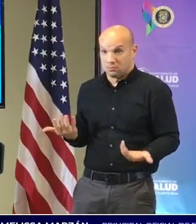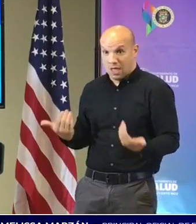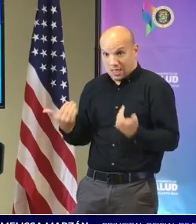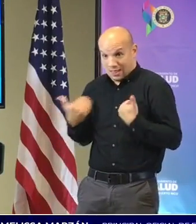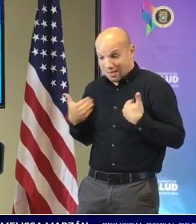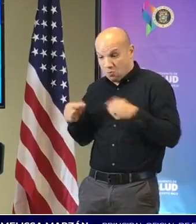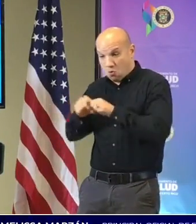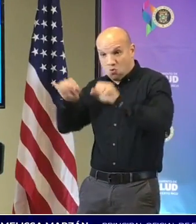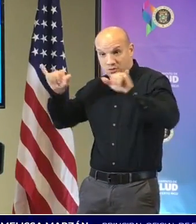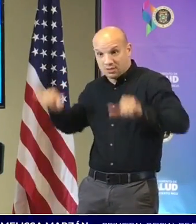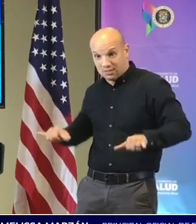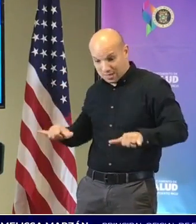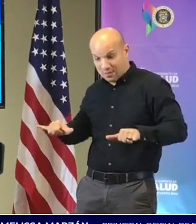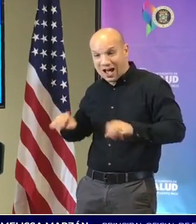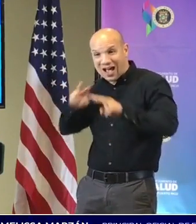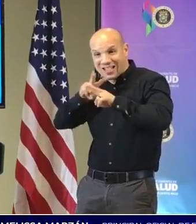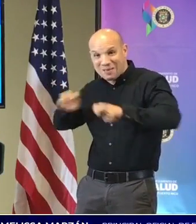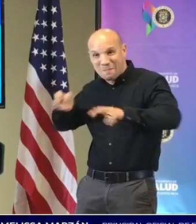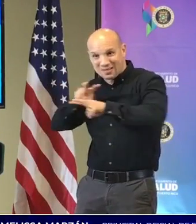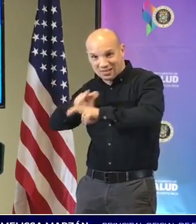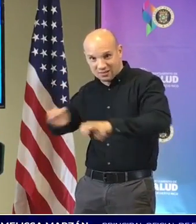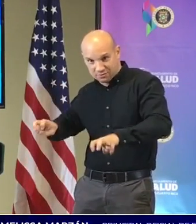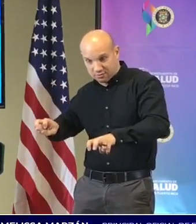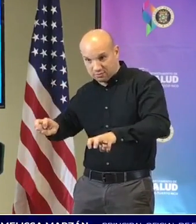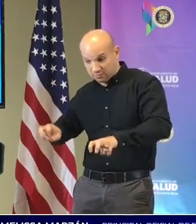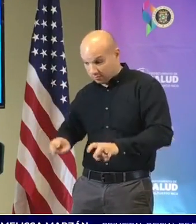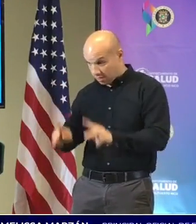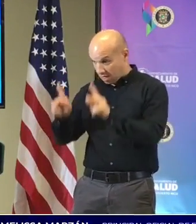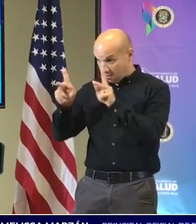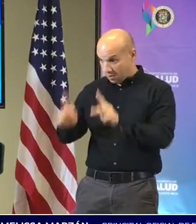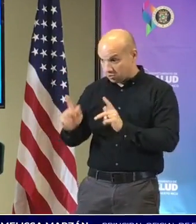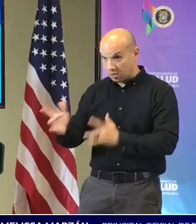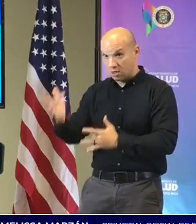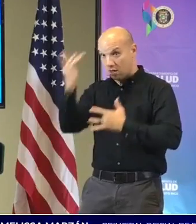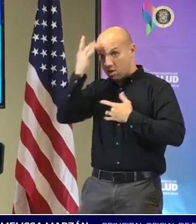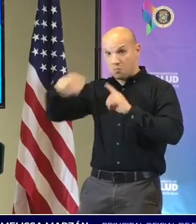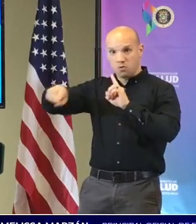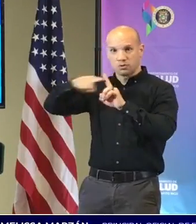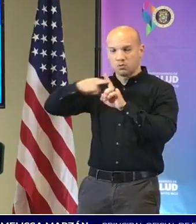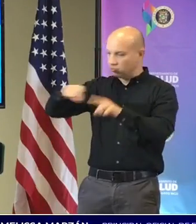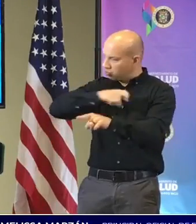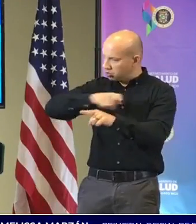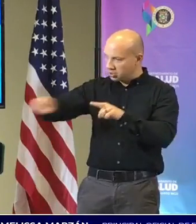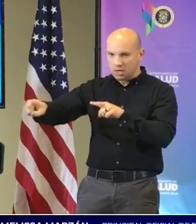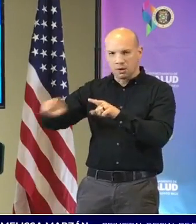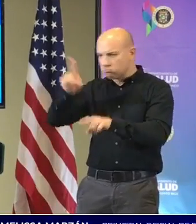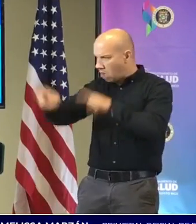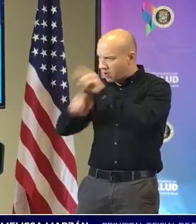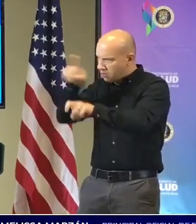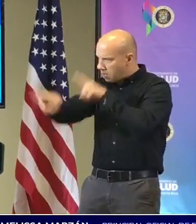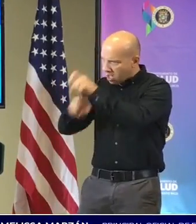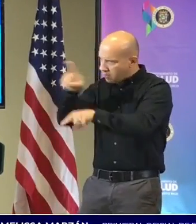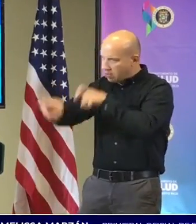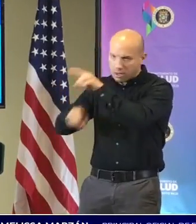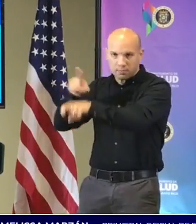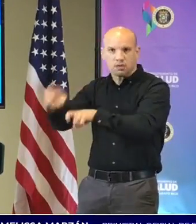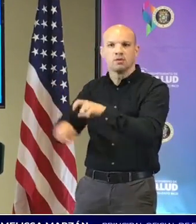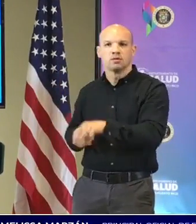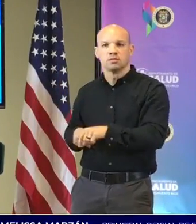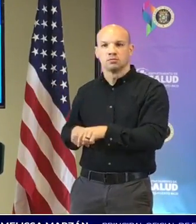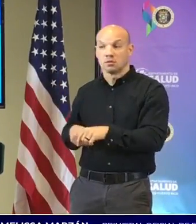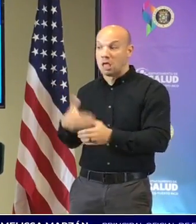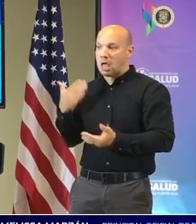vez las personas dan positivo esa persona se llama se le hace una investigación una entrevista para identificar cuáles fueron sus fuentes de